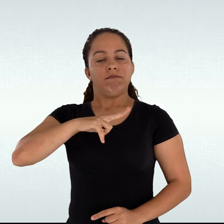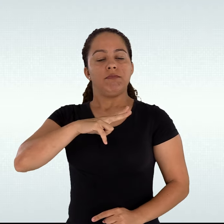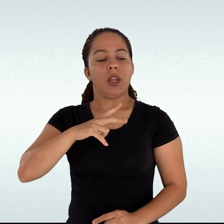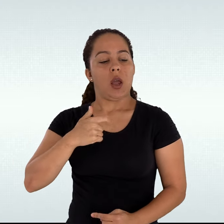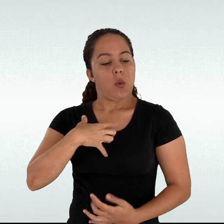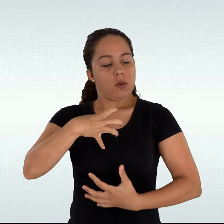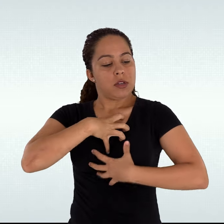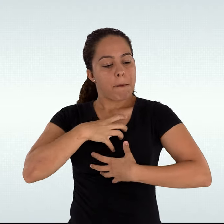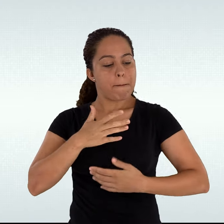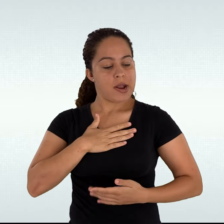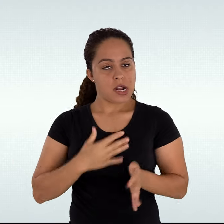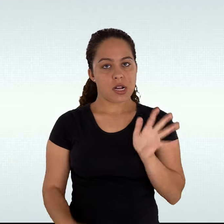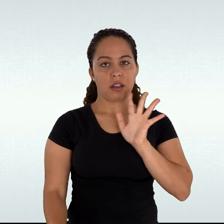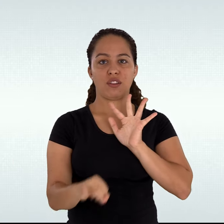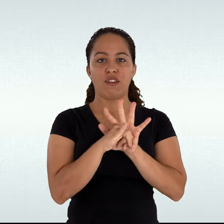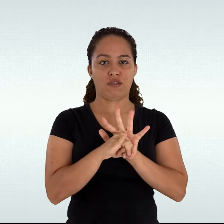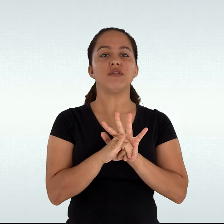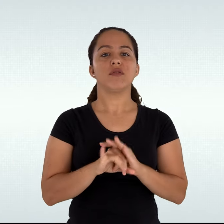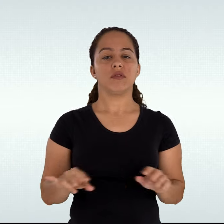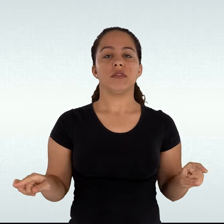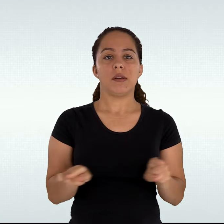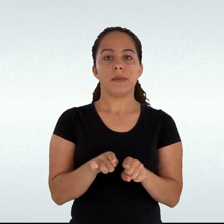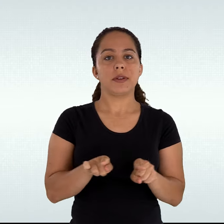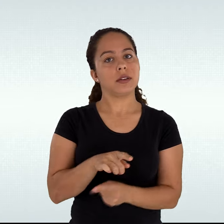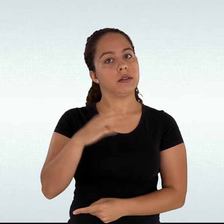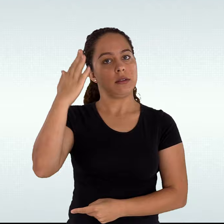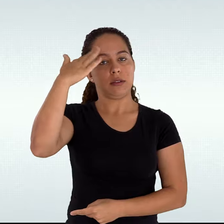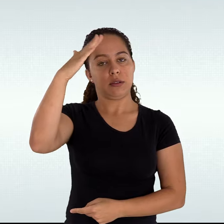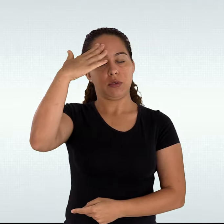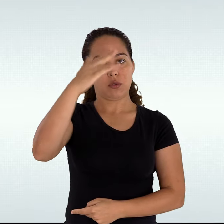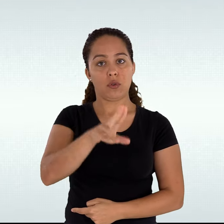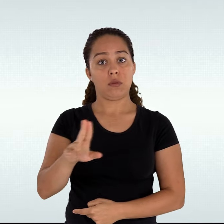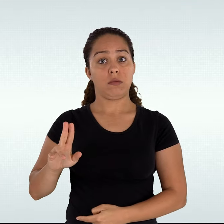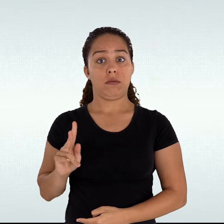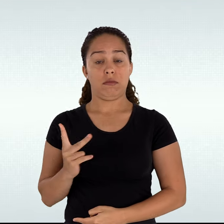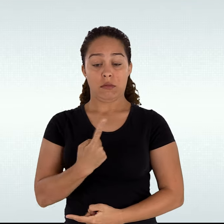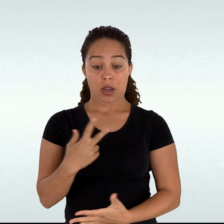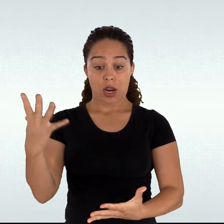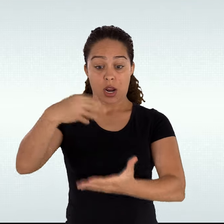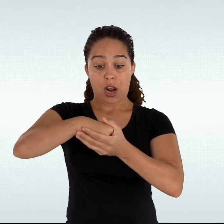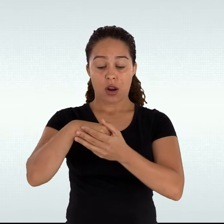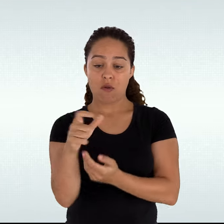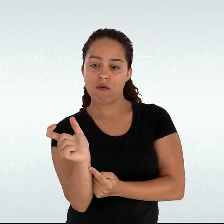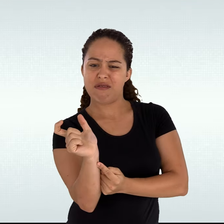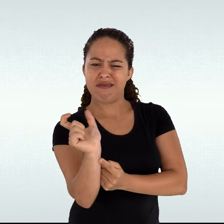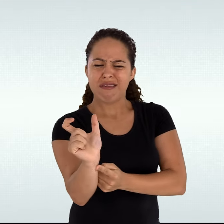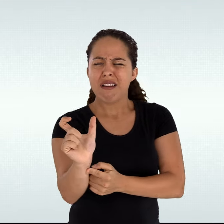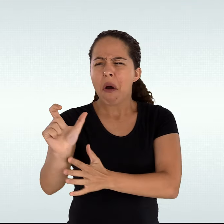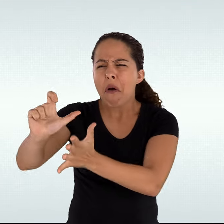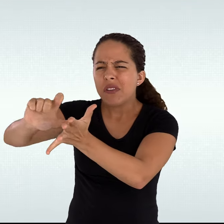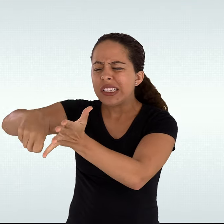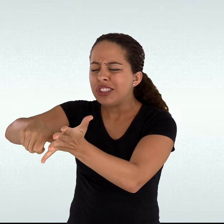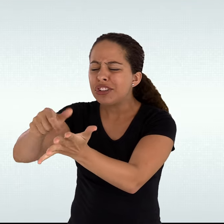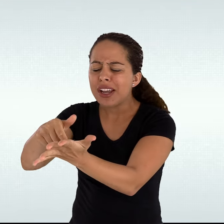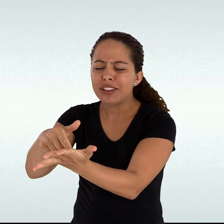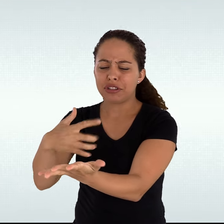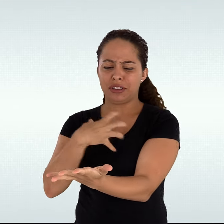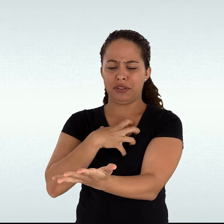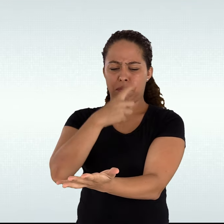e é socialmente reconhecido por entender que o nome, nos registros oficiais, não condiz com sua